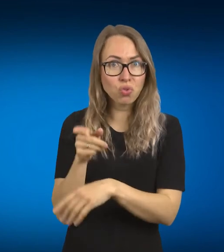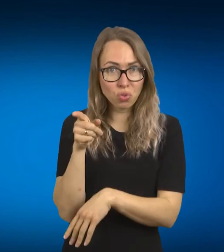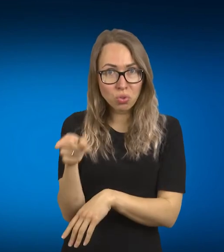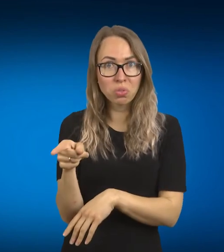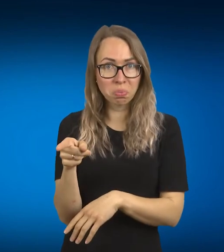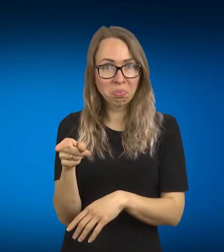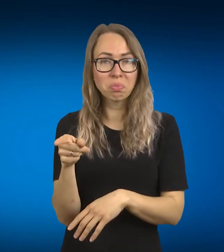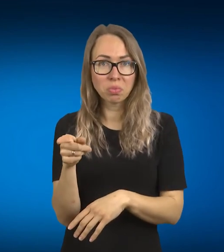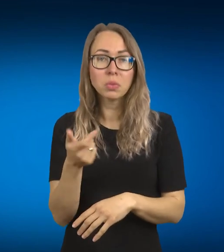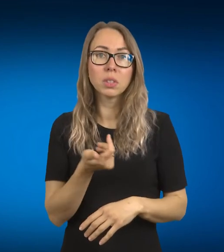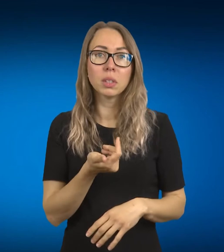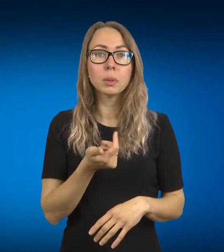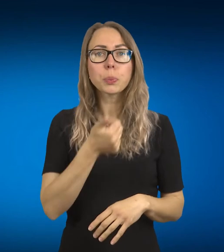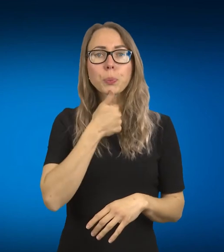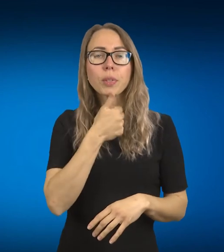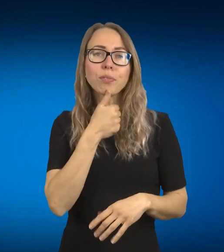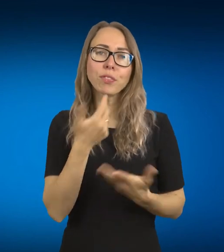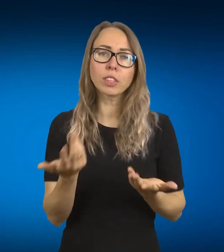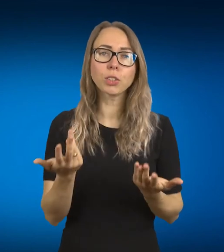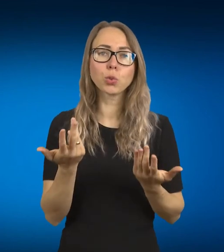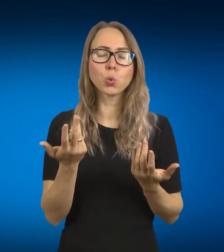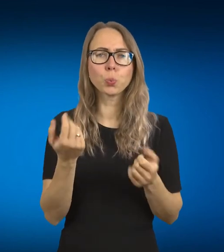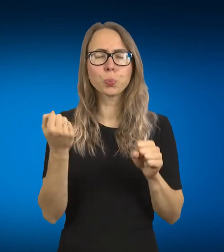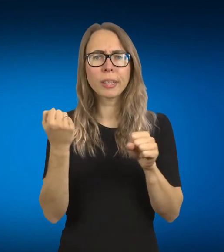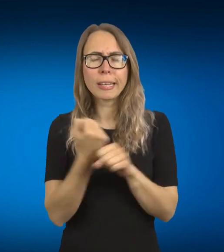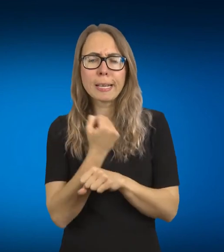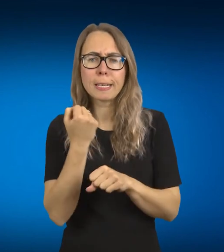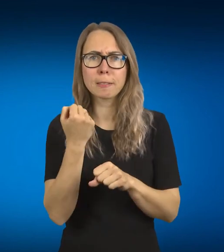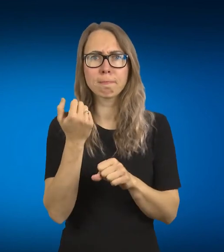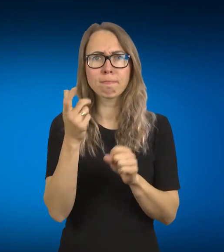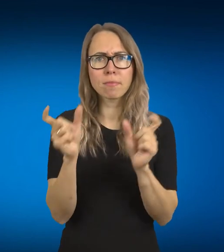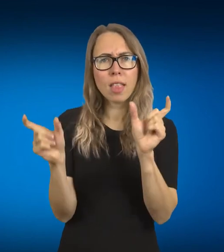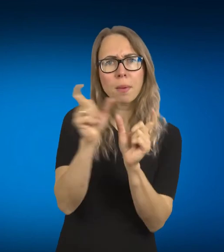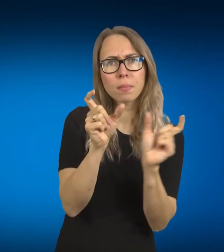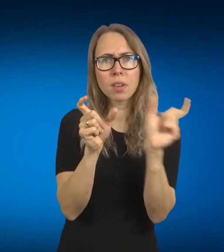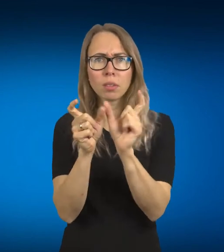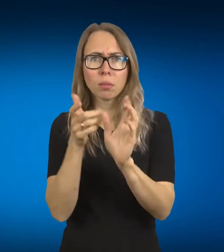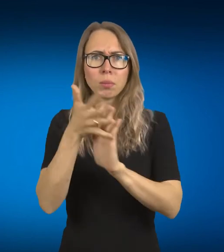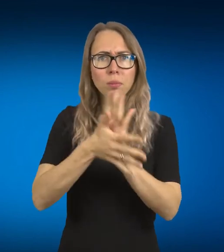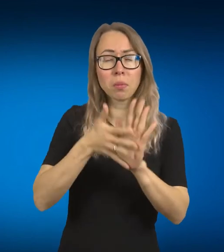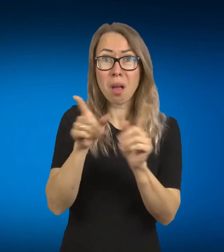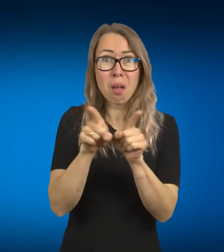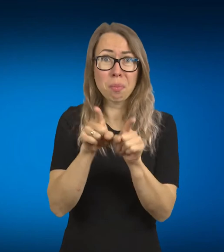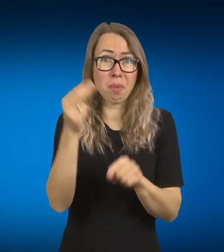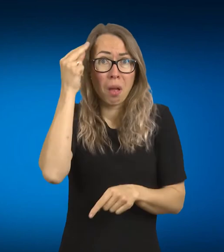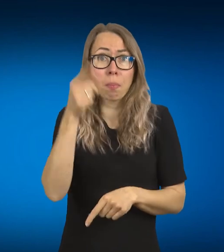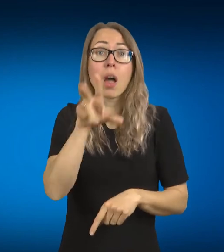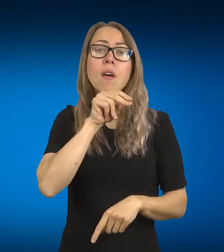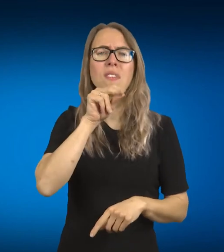ir daugiau tų savokų ir kaip ir, nu, pati ir lietuvių kalba. Vis tiek mes papildom kažkokiais ir